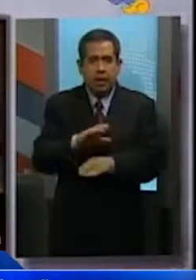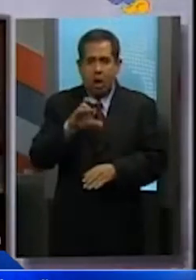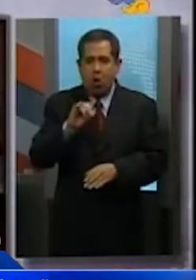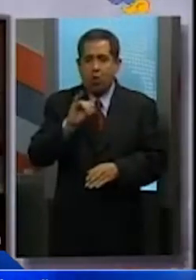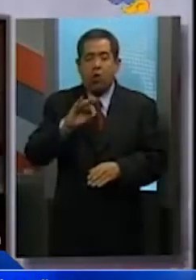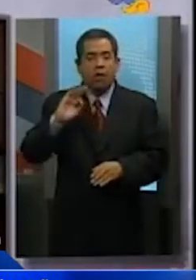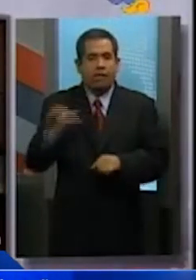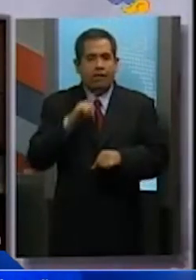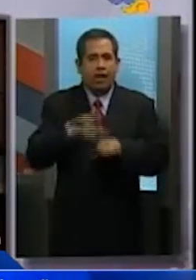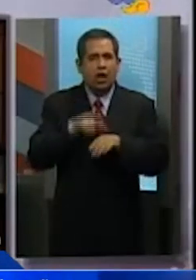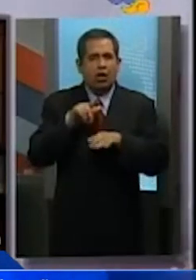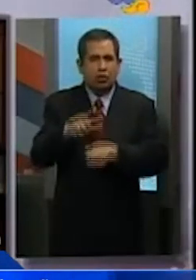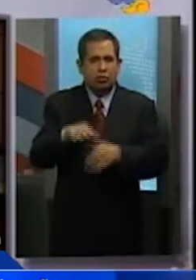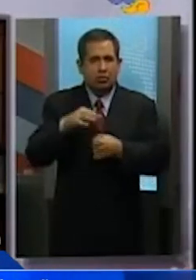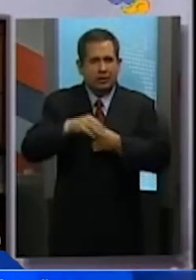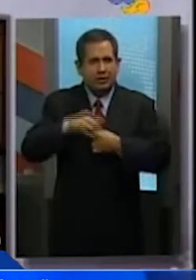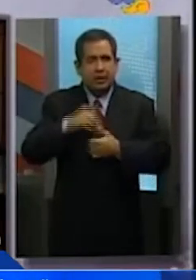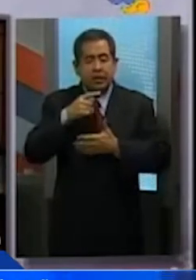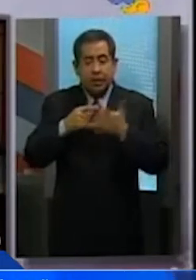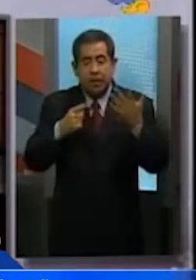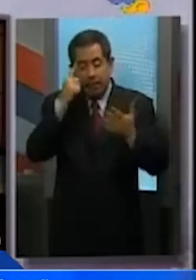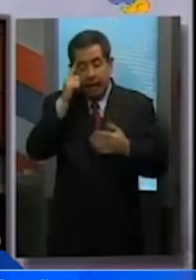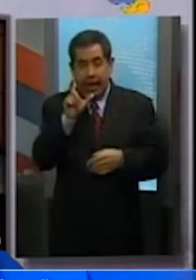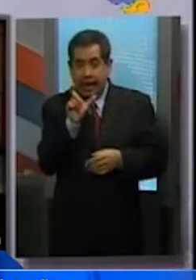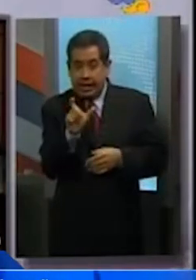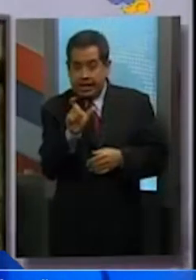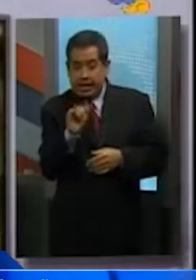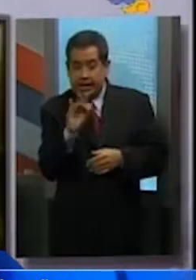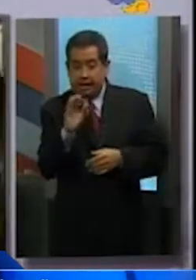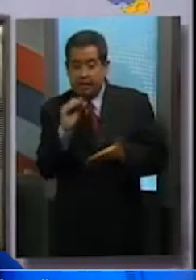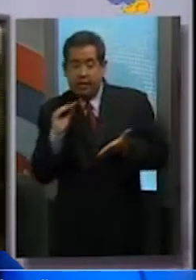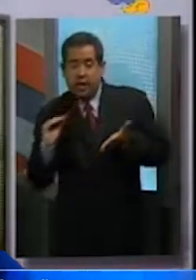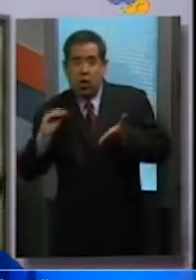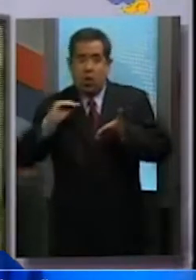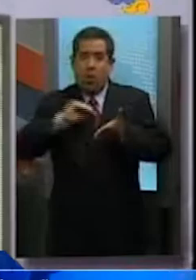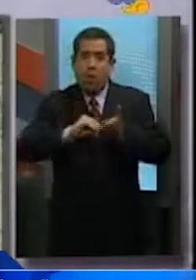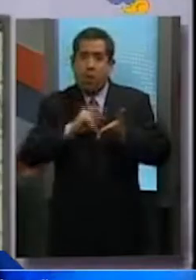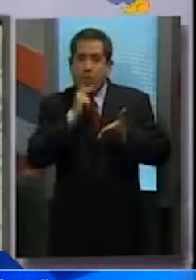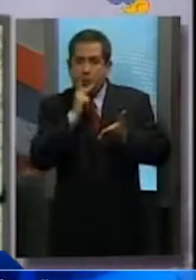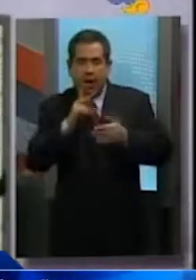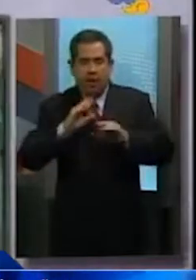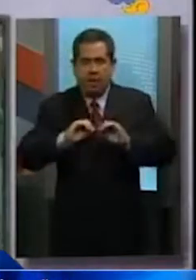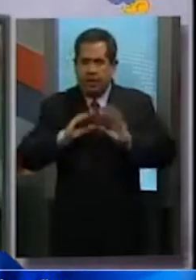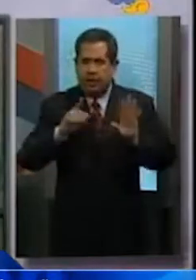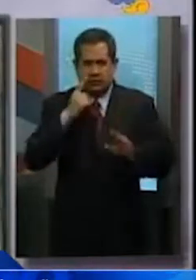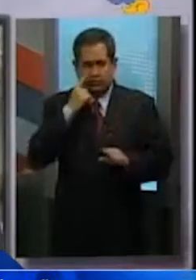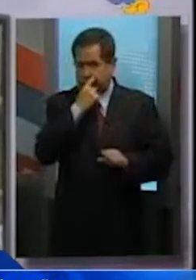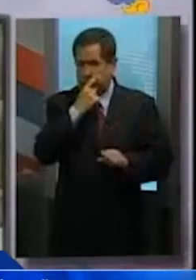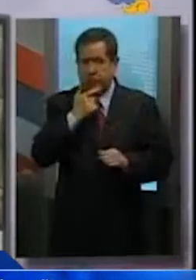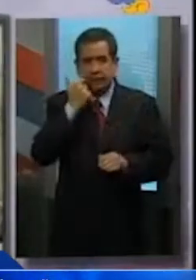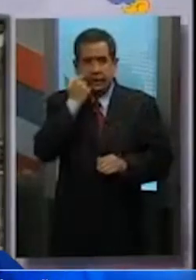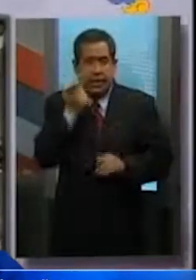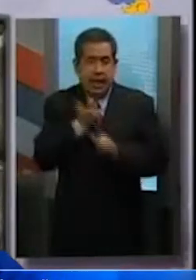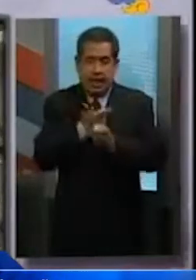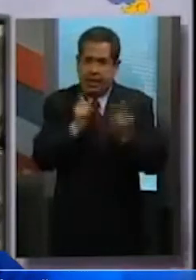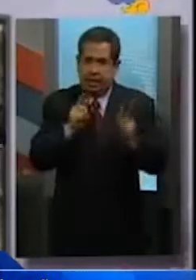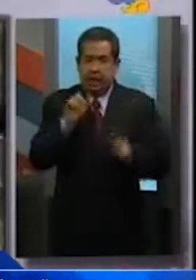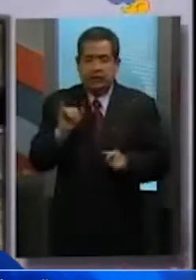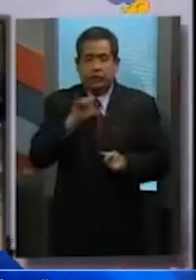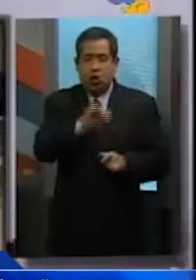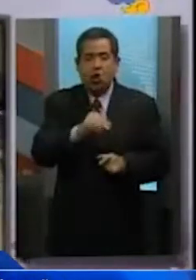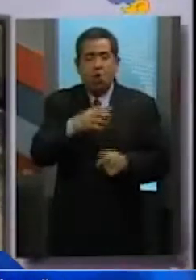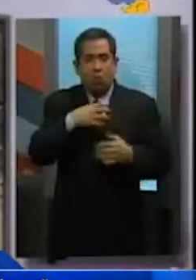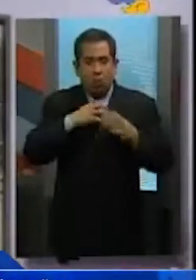y Procedimientos Electorales para que en la credencial de elector se pueda establecer de manera voluntaria el deseo de los ciudadanos a ser